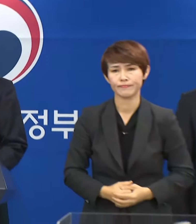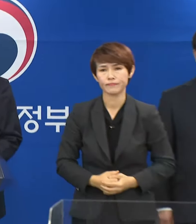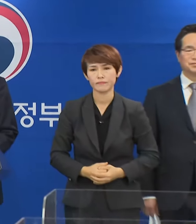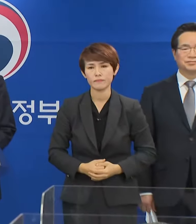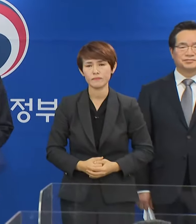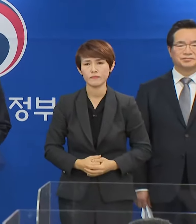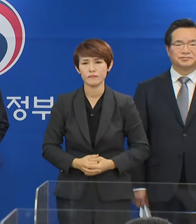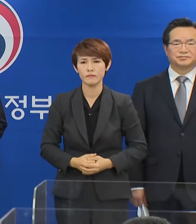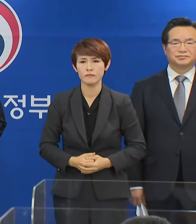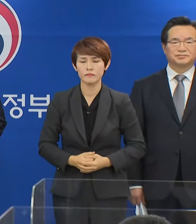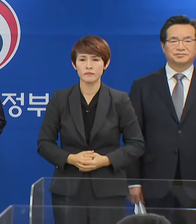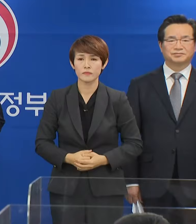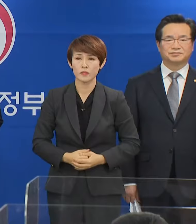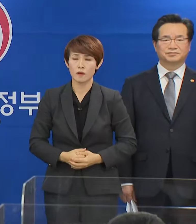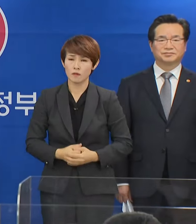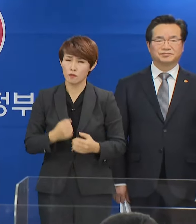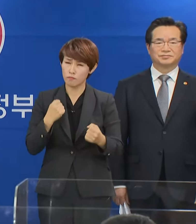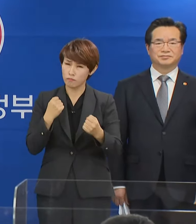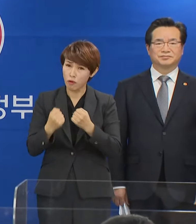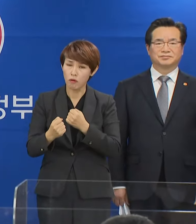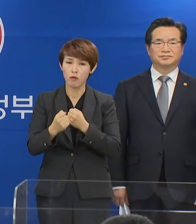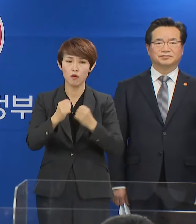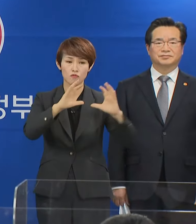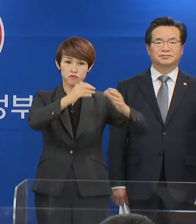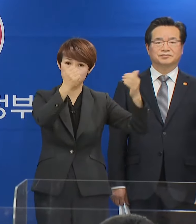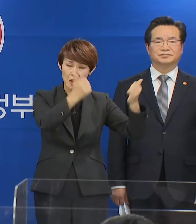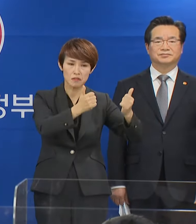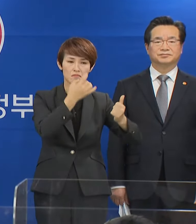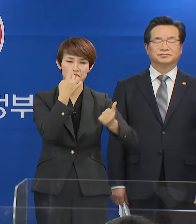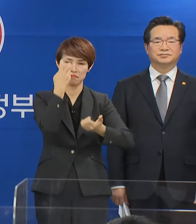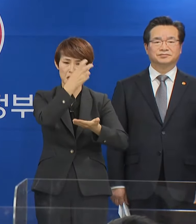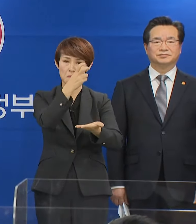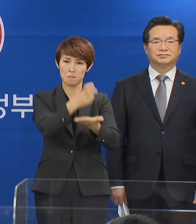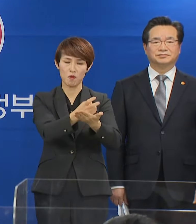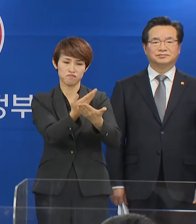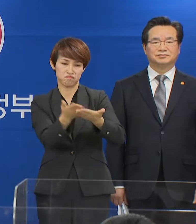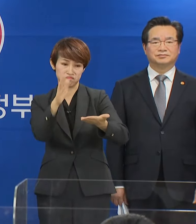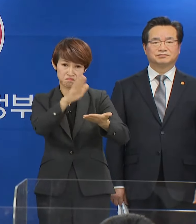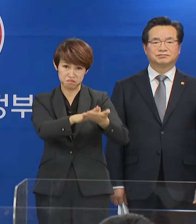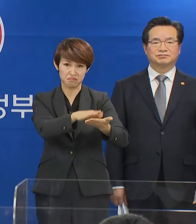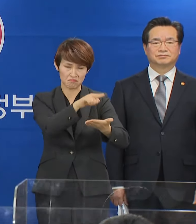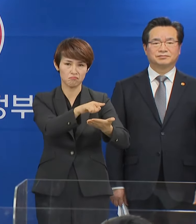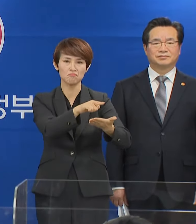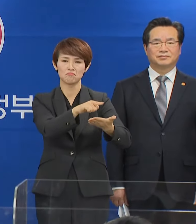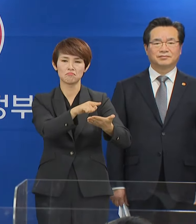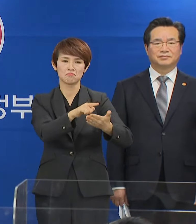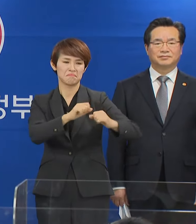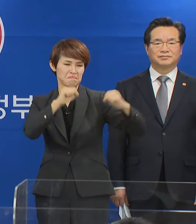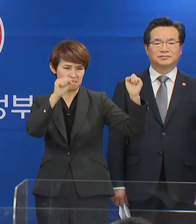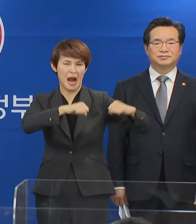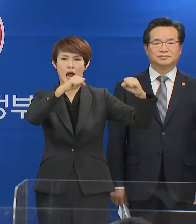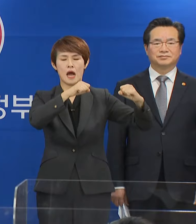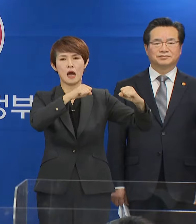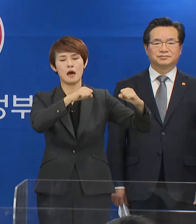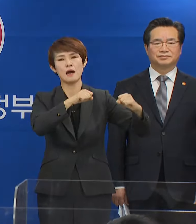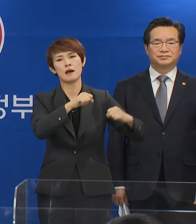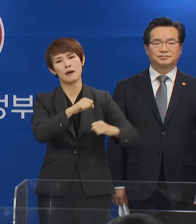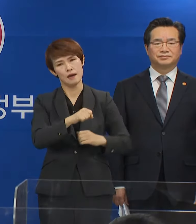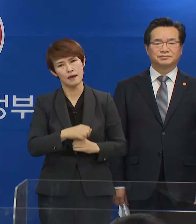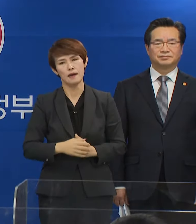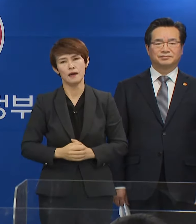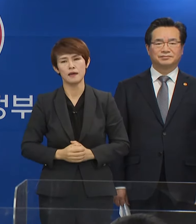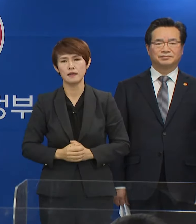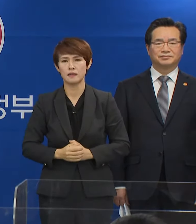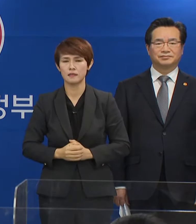상황이 이런데도 국회에서 양곡관리법 개정안이 일방적으로 처리되었다는 점을